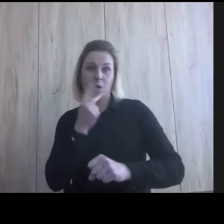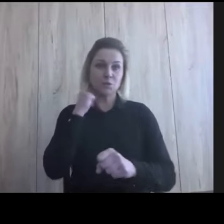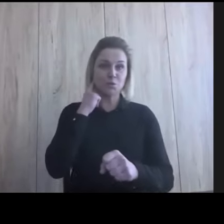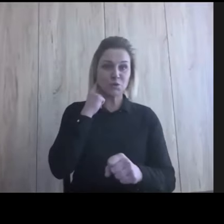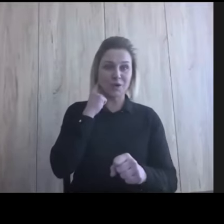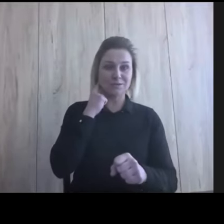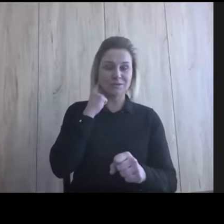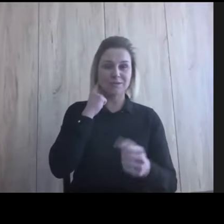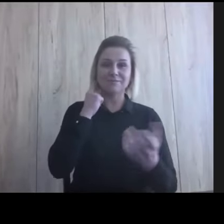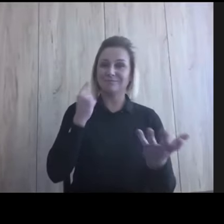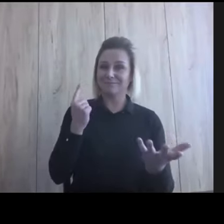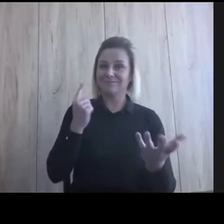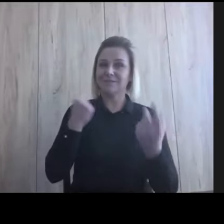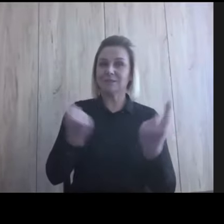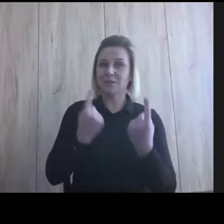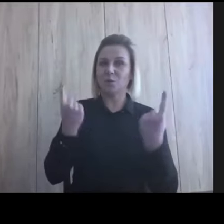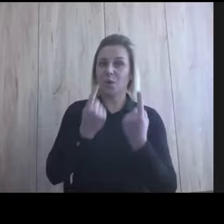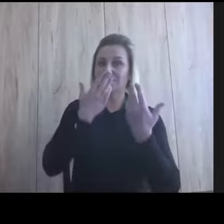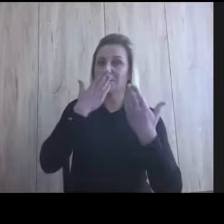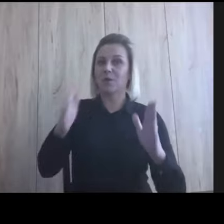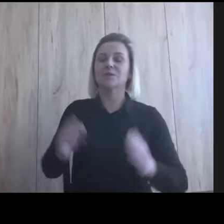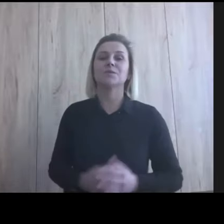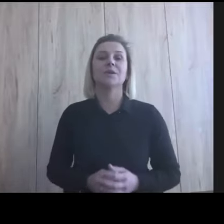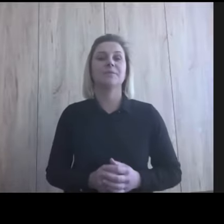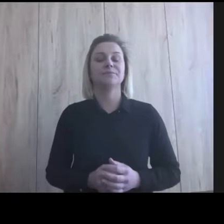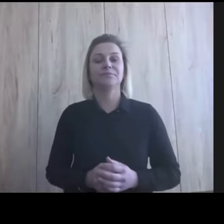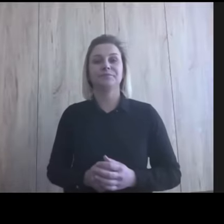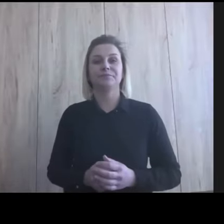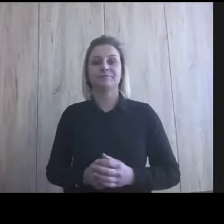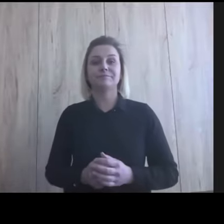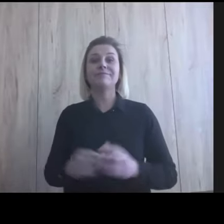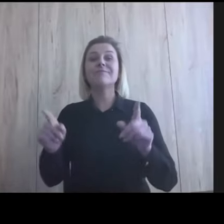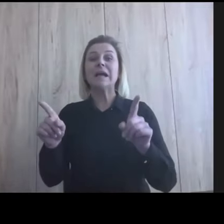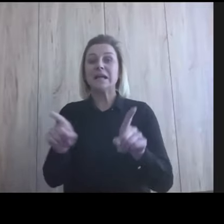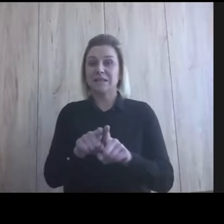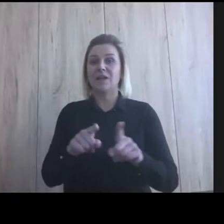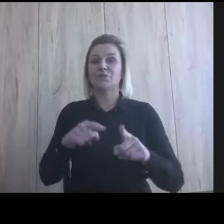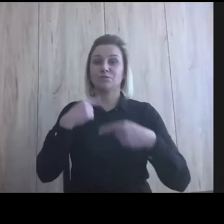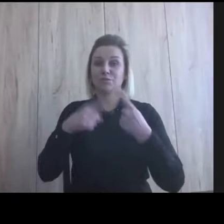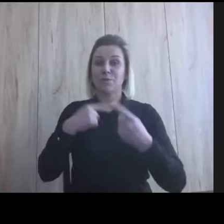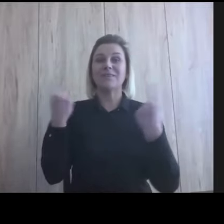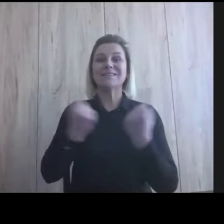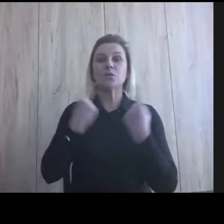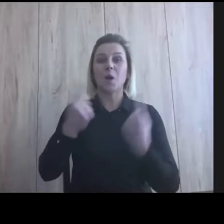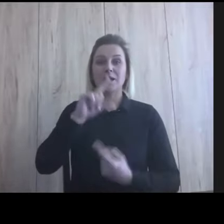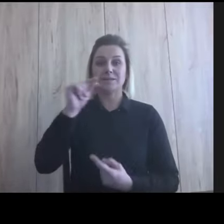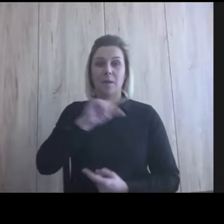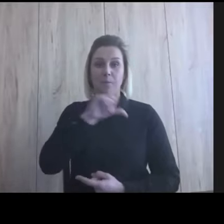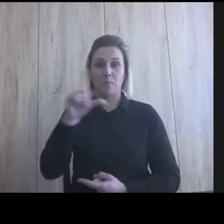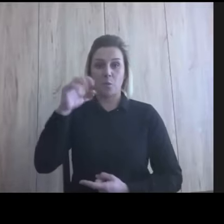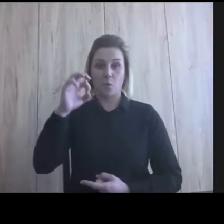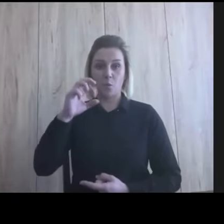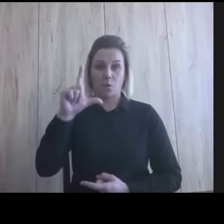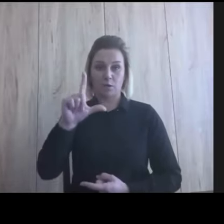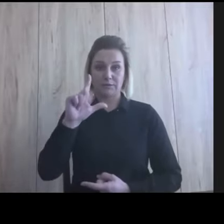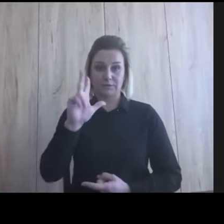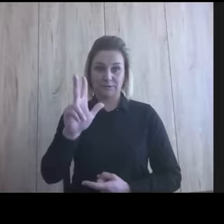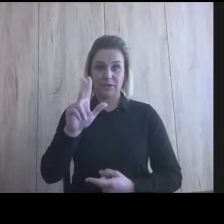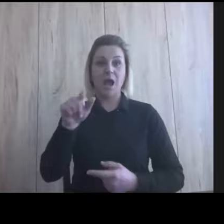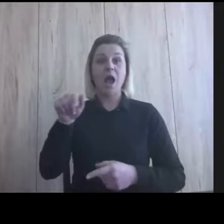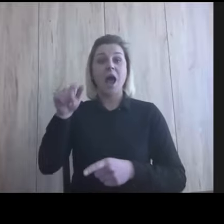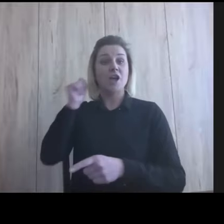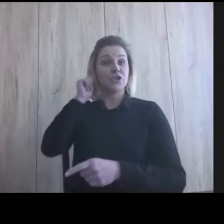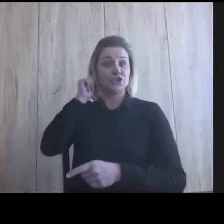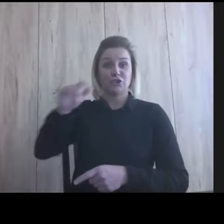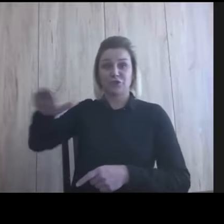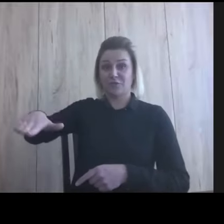No, ja to powtarzam, jeżeli mieliśmy taką sytuację w Płocku, gdzie dziewczynce pani kazała